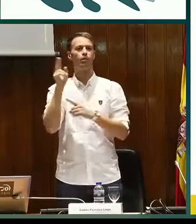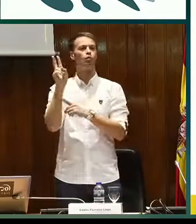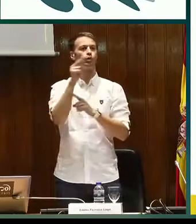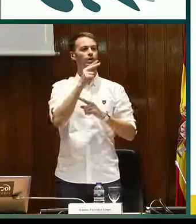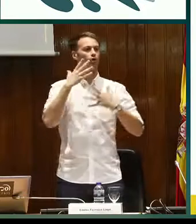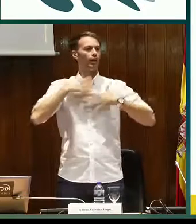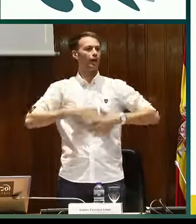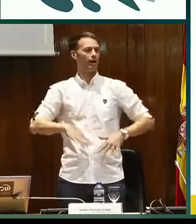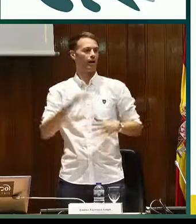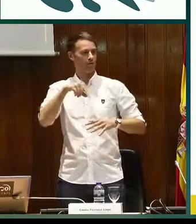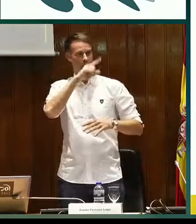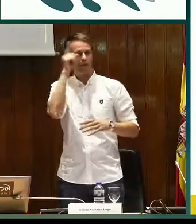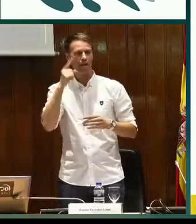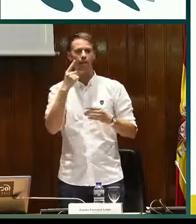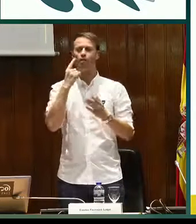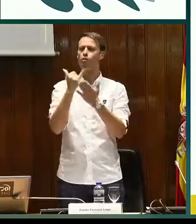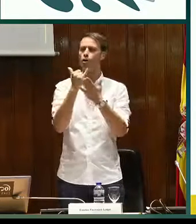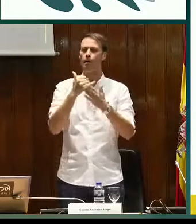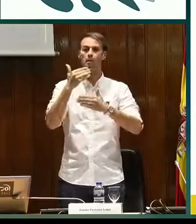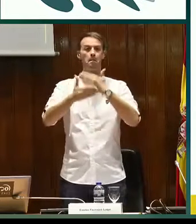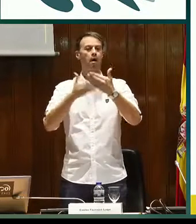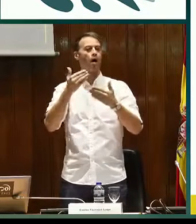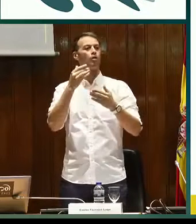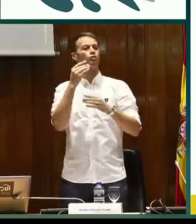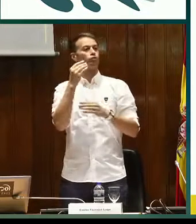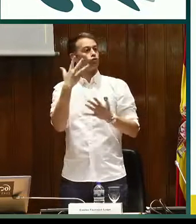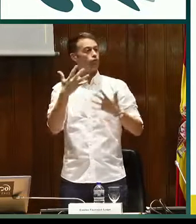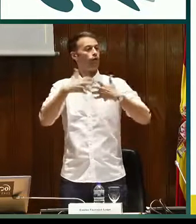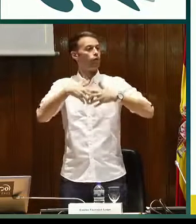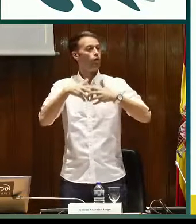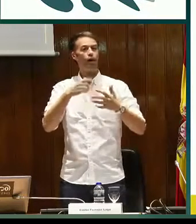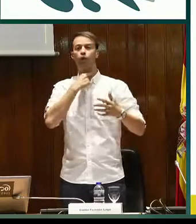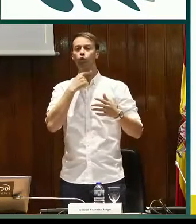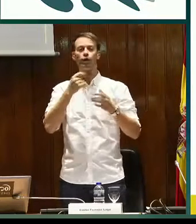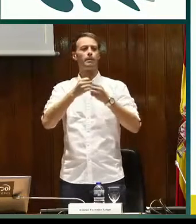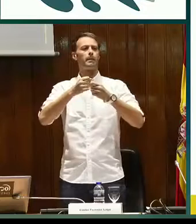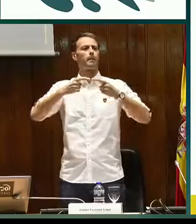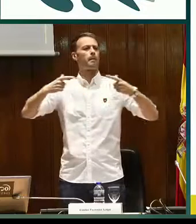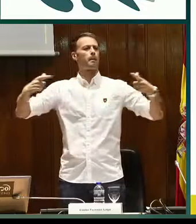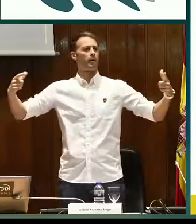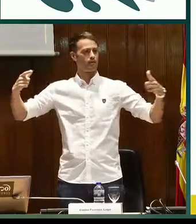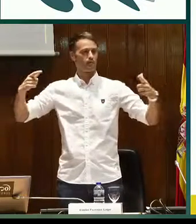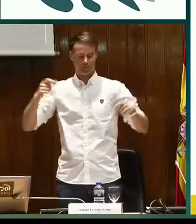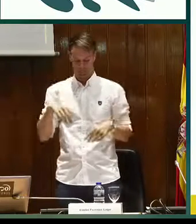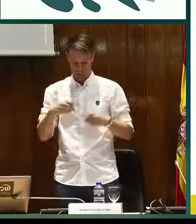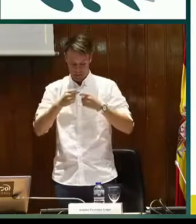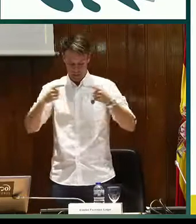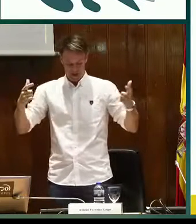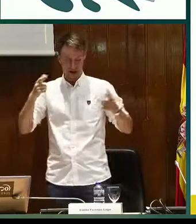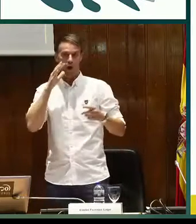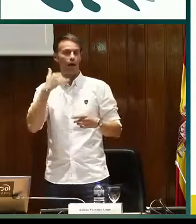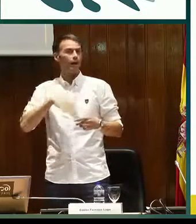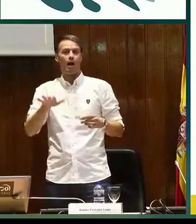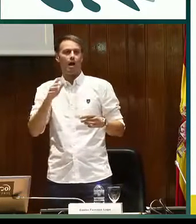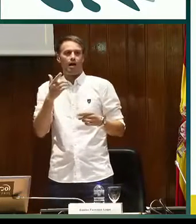museos. Algunos eran en un... fue en Museo del Traje, el primero en Madrid. Se probó, el resultado fue que gustó y que funcionó bastante bien y se ha ido